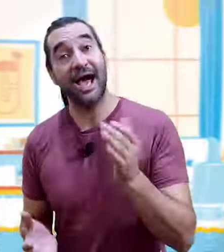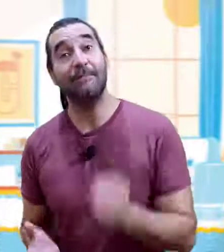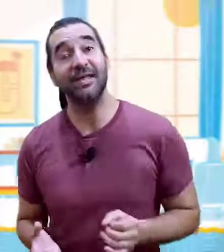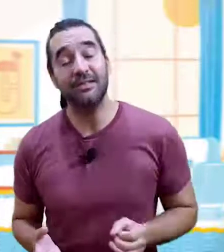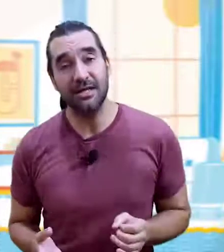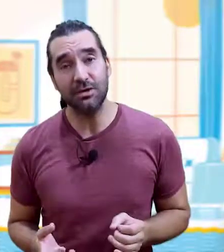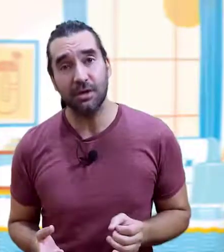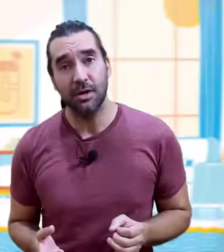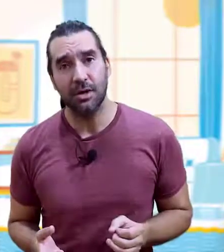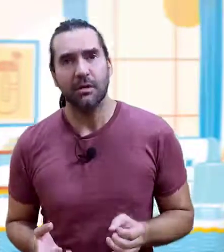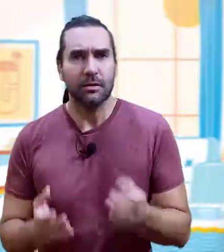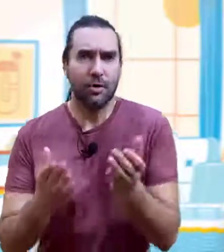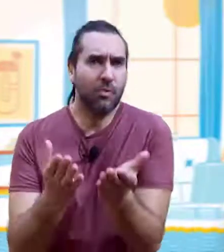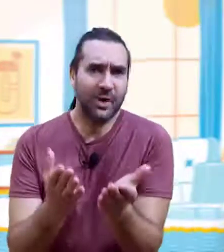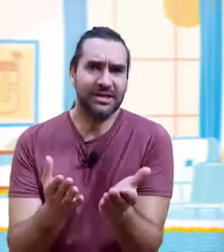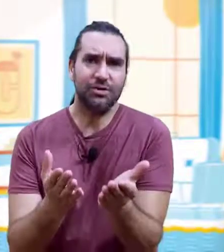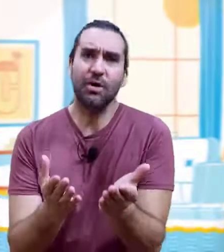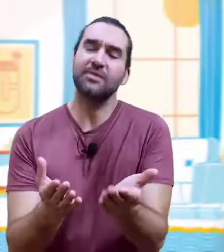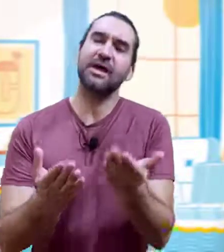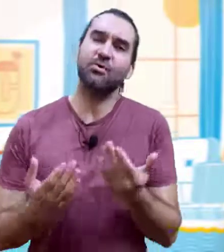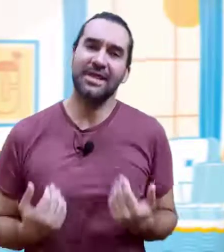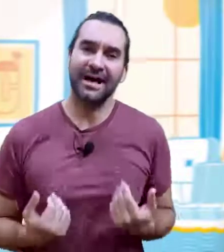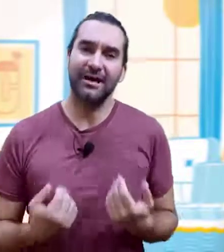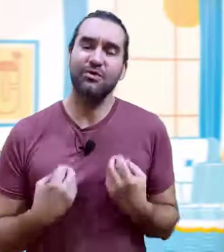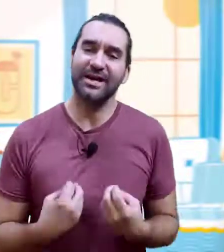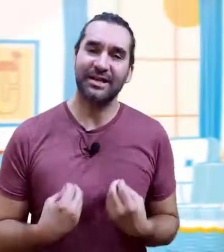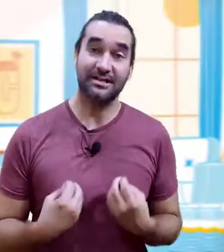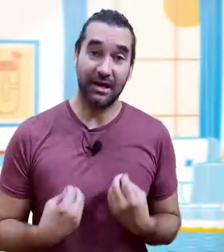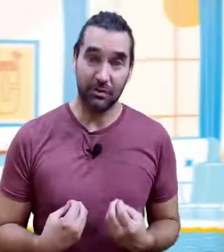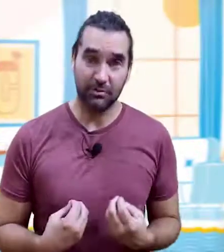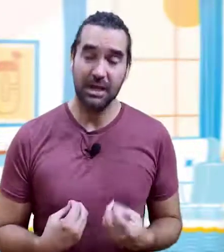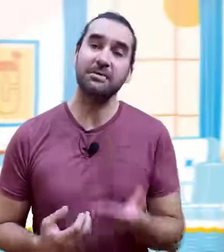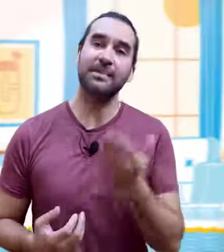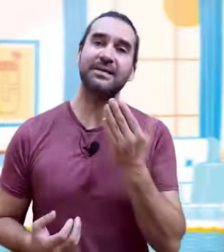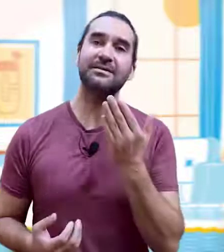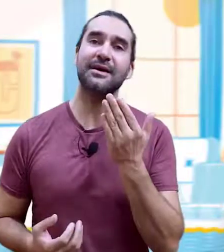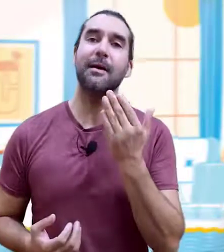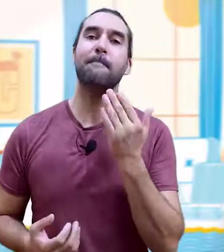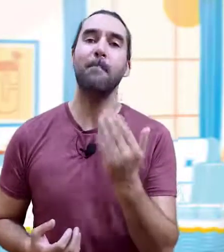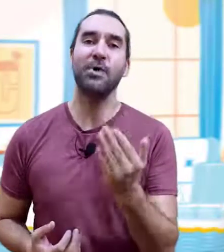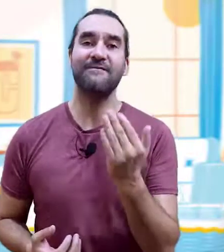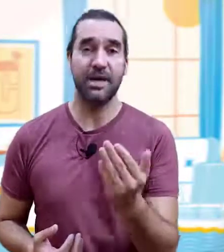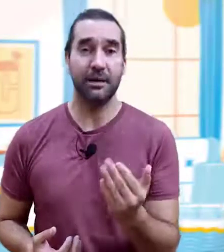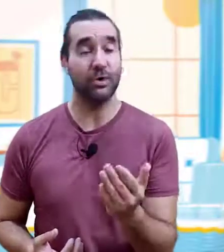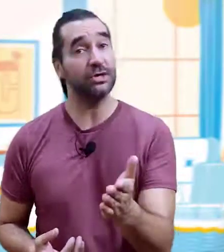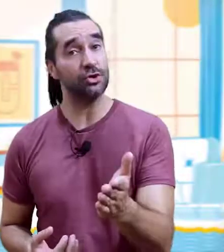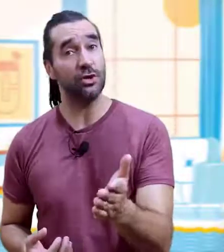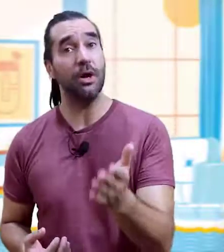aprendiendo cómo es esto de cuidar nuestra salud. Y me parece muy bien, porque esos son